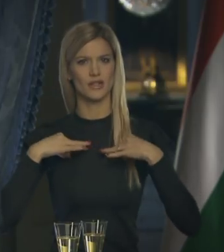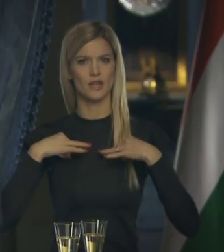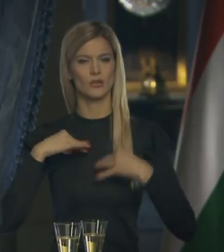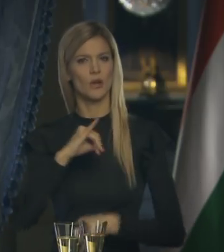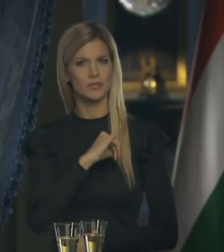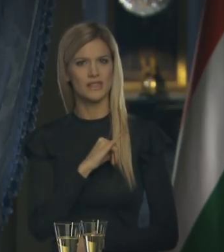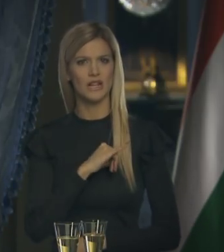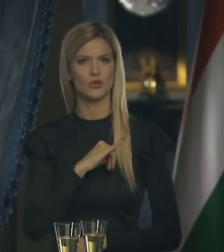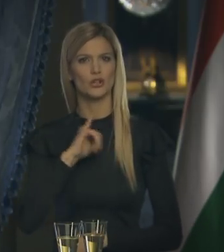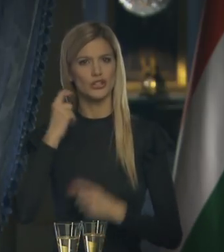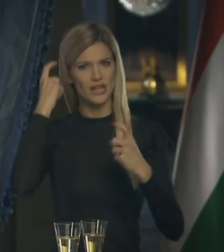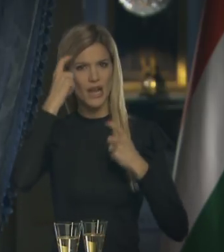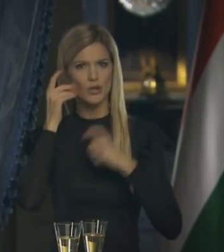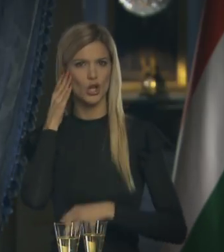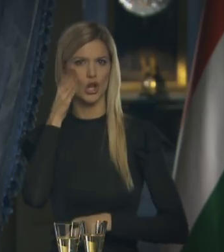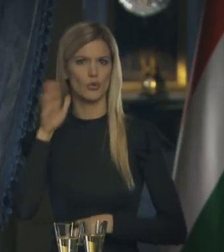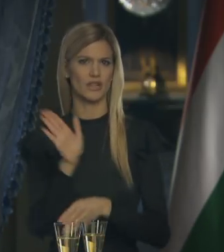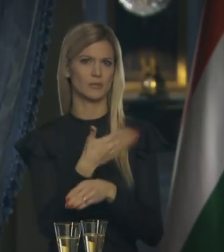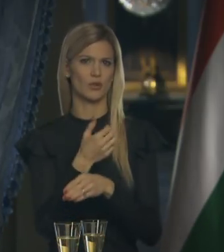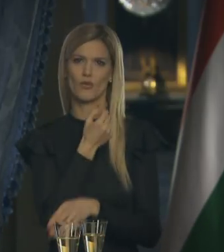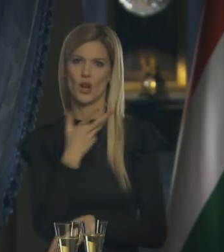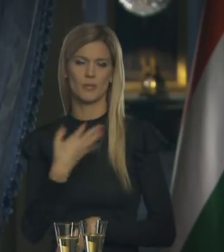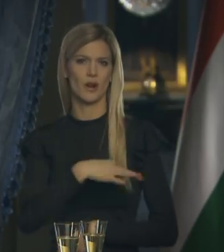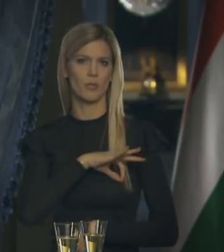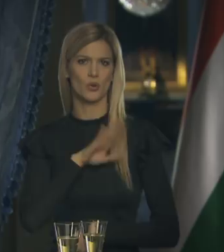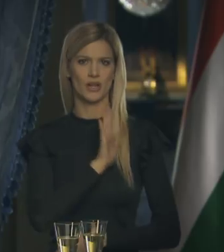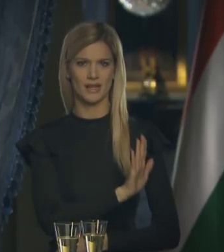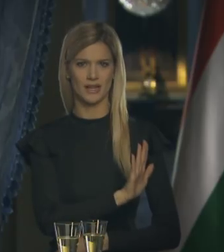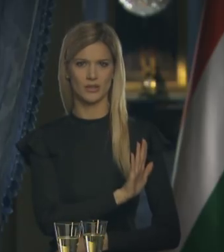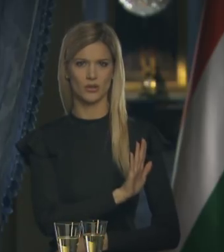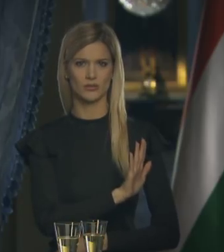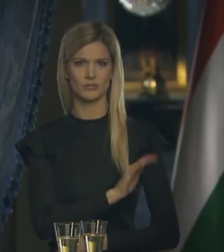biztonságos és reményteli jövőt nemzetünk valamennyi polgárának.